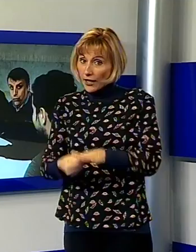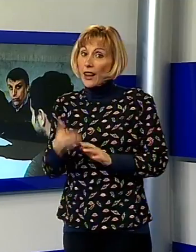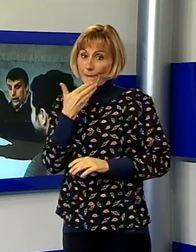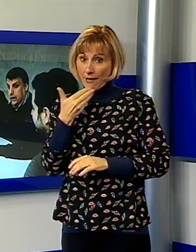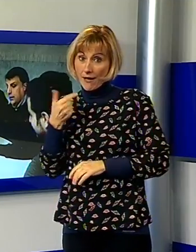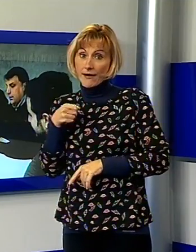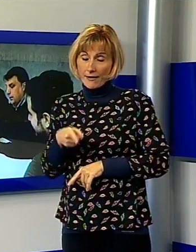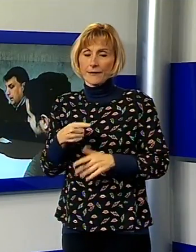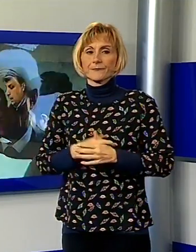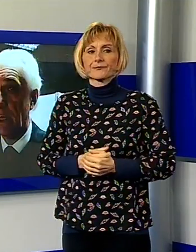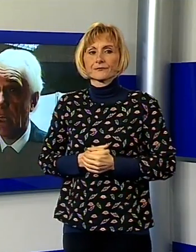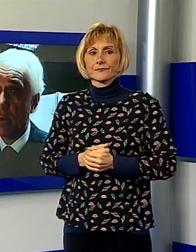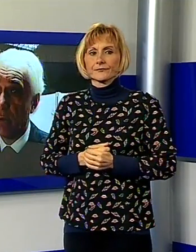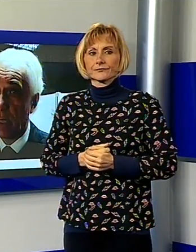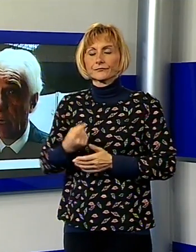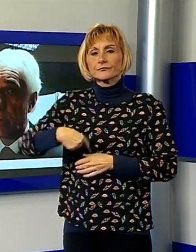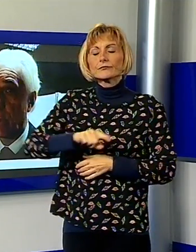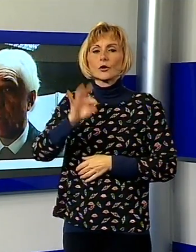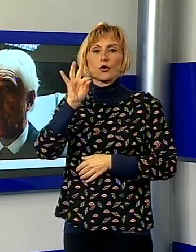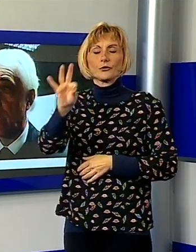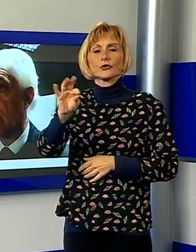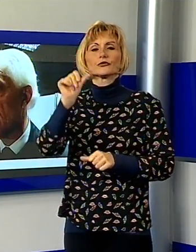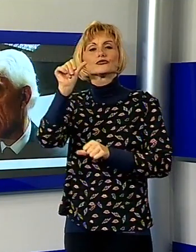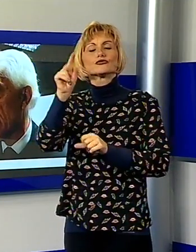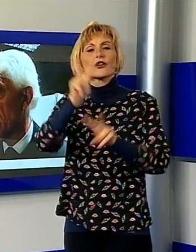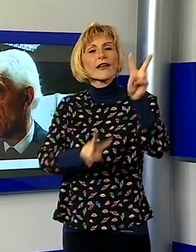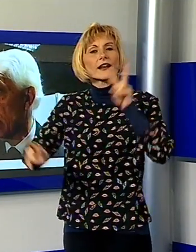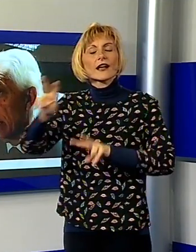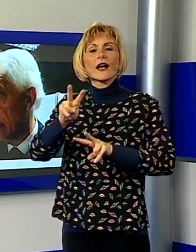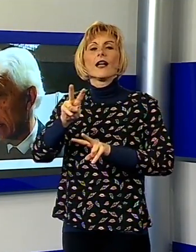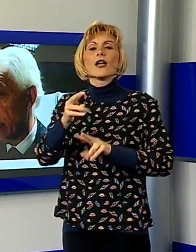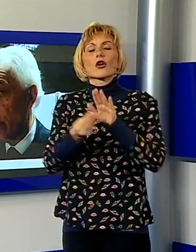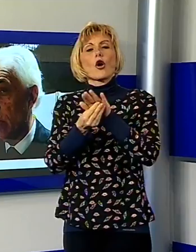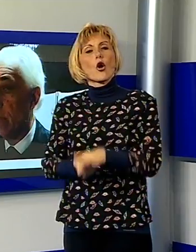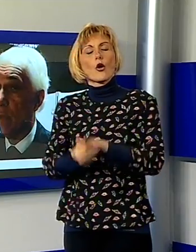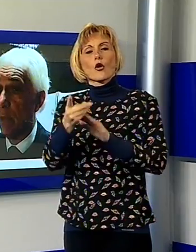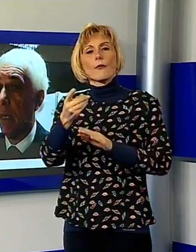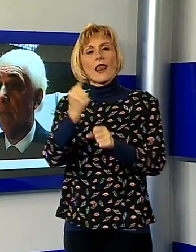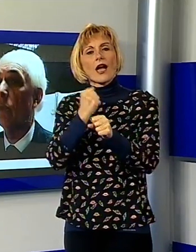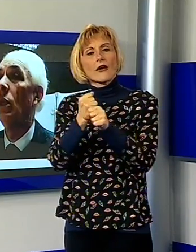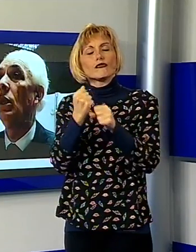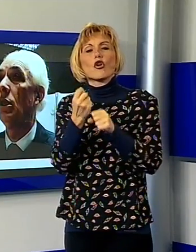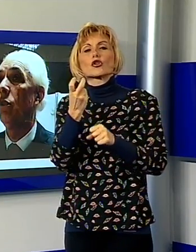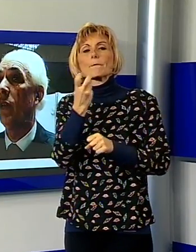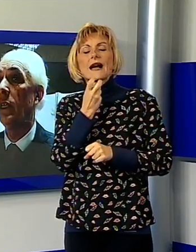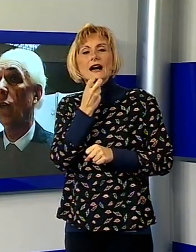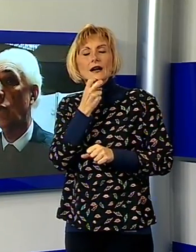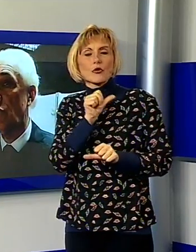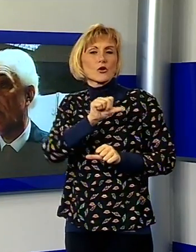obiettivo di creare veramente un ricambio generazionale nel mondo degli addetti al mondo del lavoro del marmo dove la tecnologia la